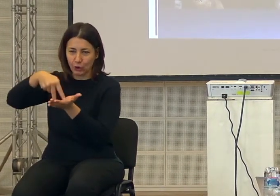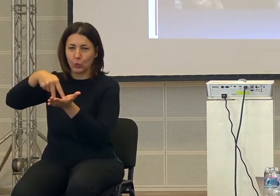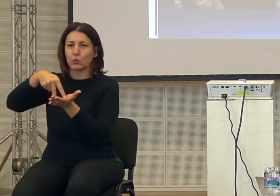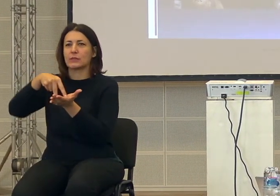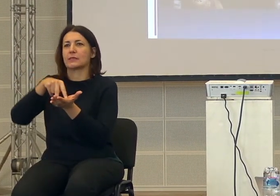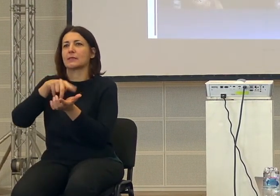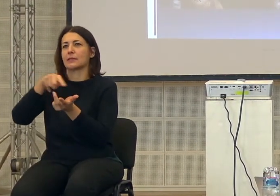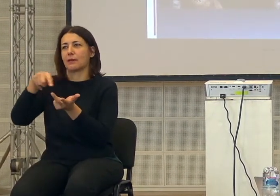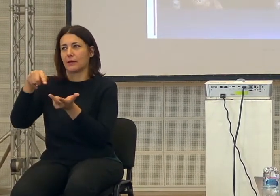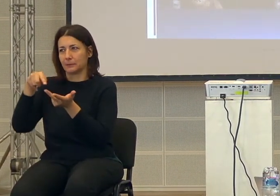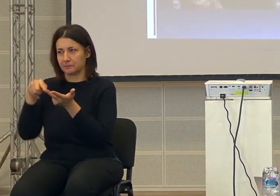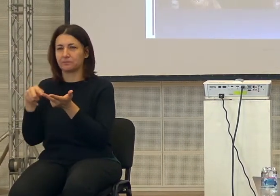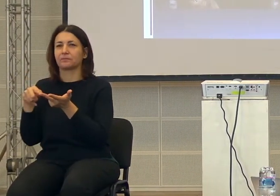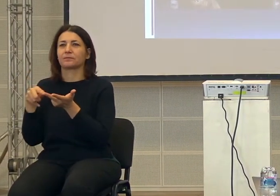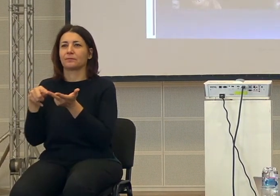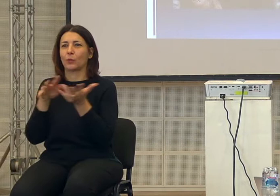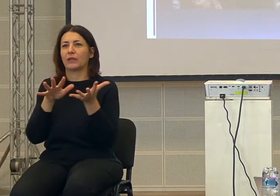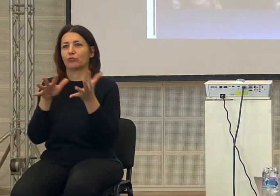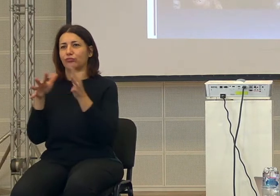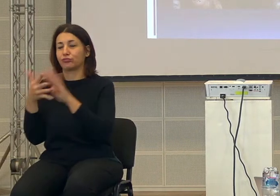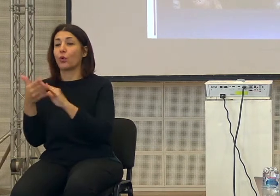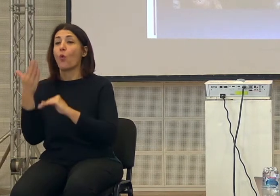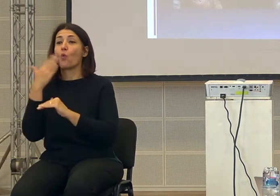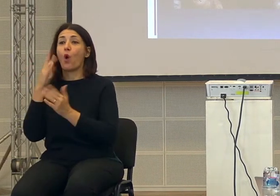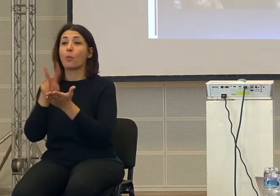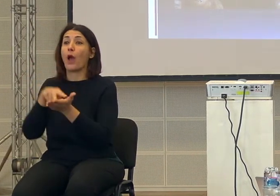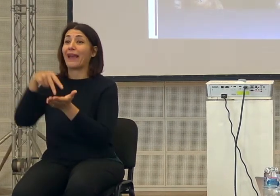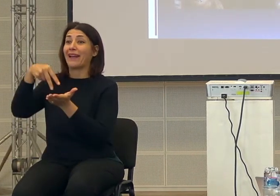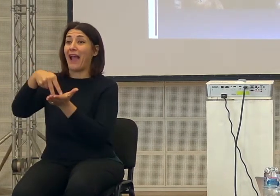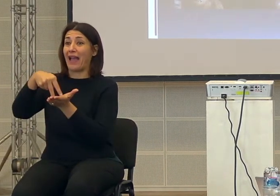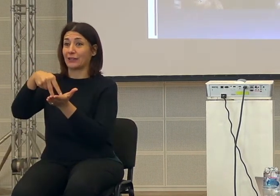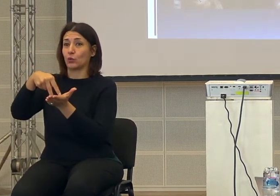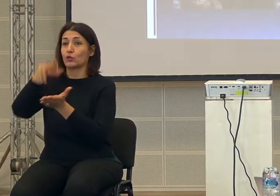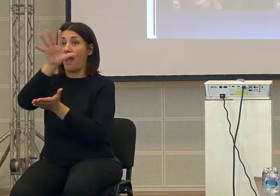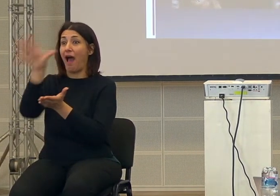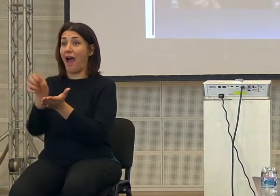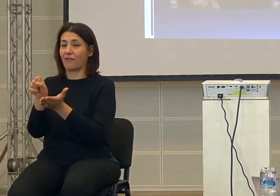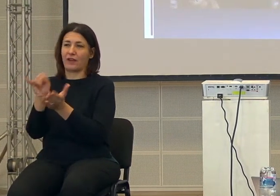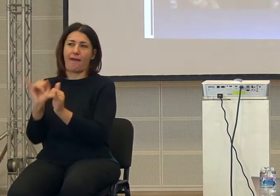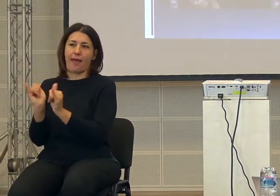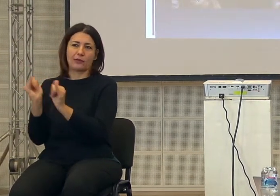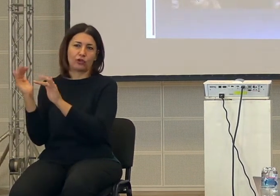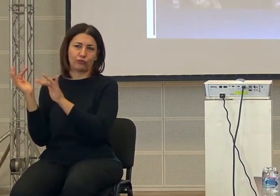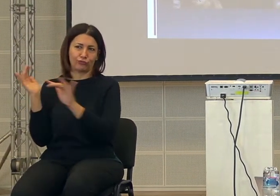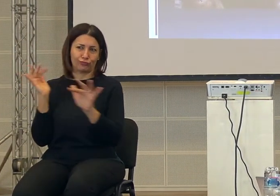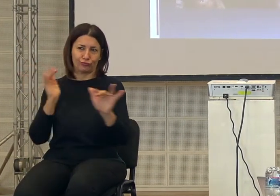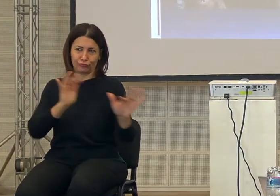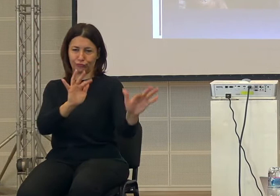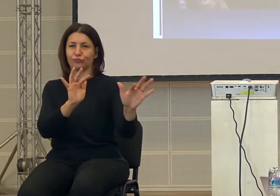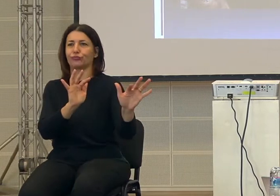l'Homo erectus specialmente esce dall'Africa, perché questo, come abbiamo detto prima, è